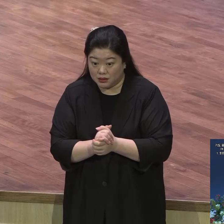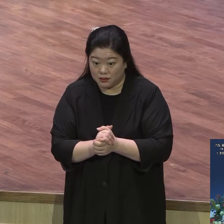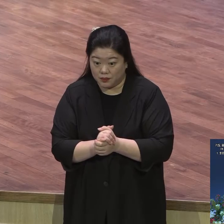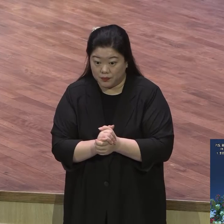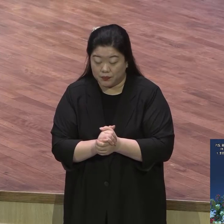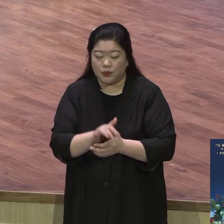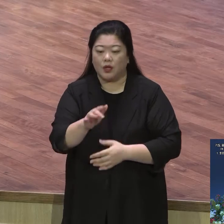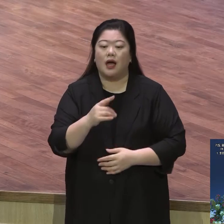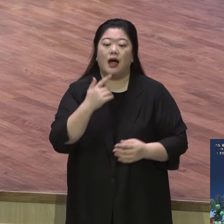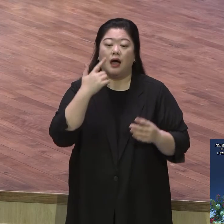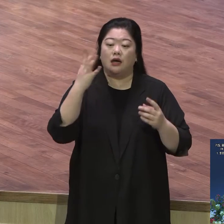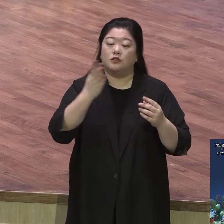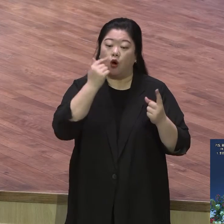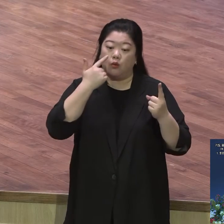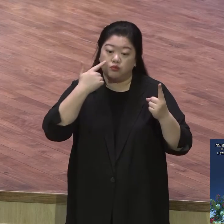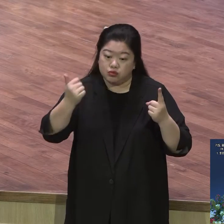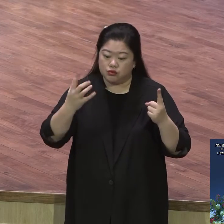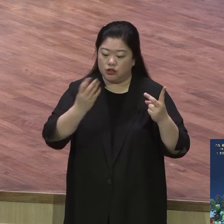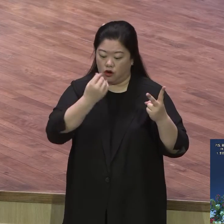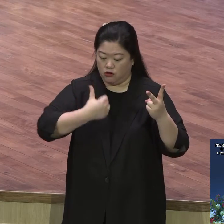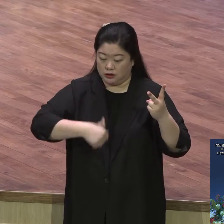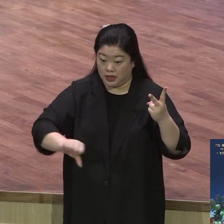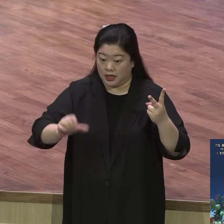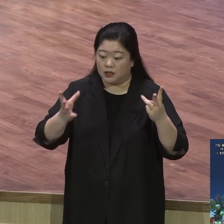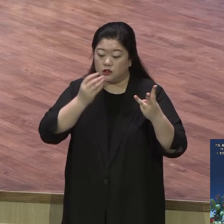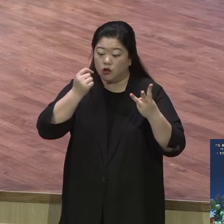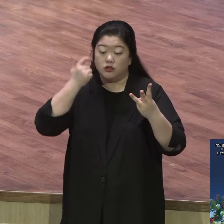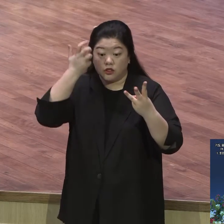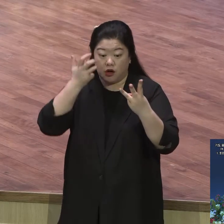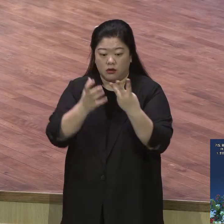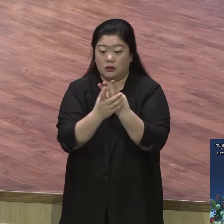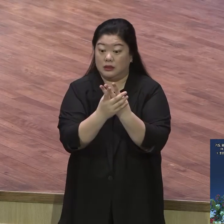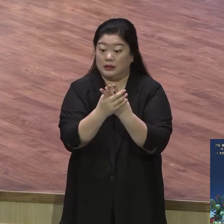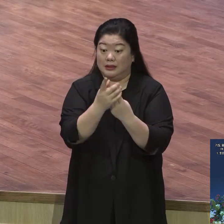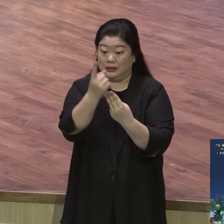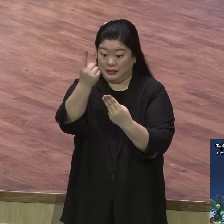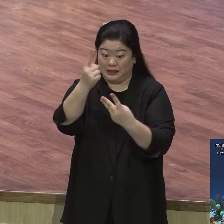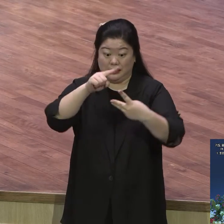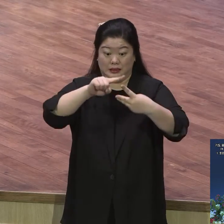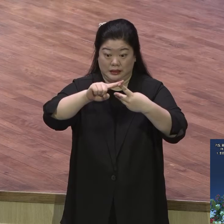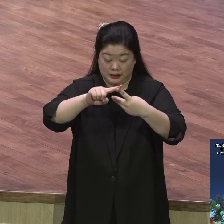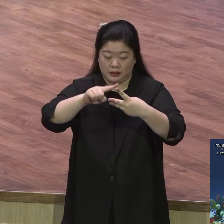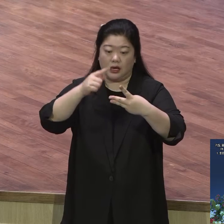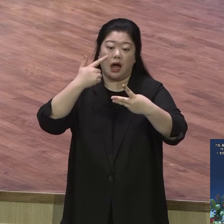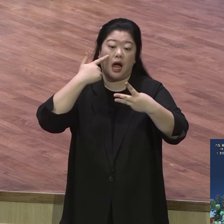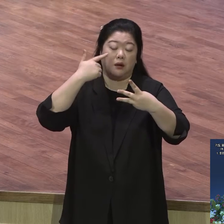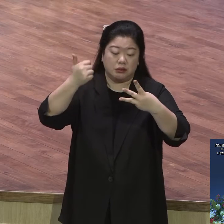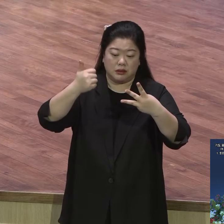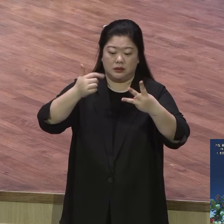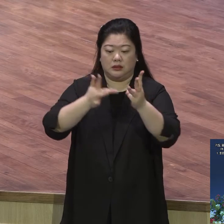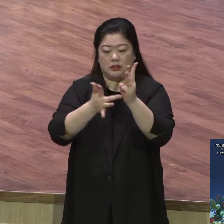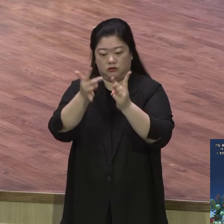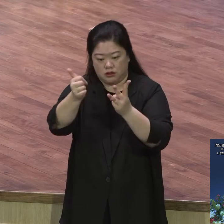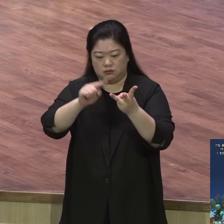성령시대 성령이 오셨다 성령이 오셨다 성령시대 그래서